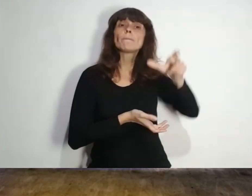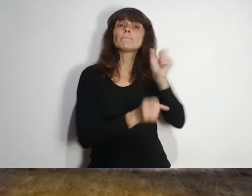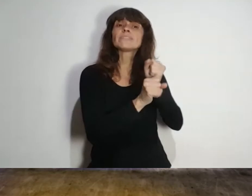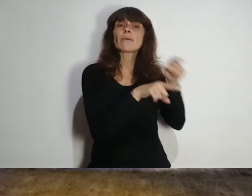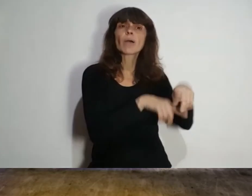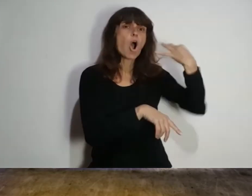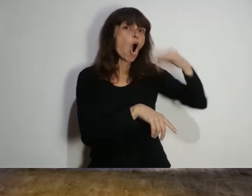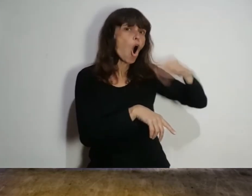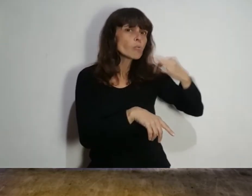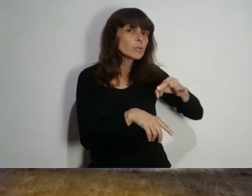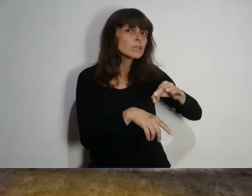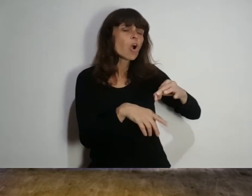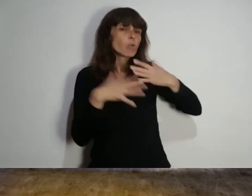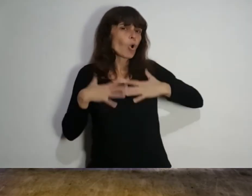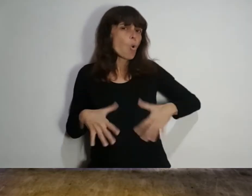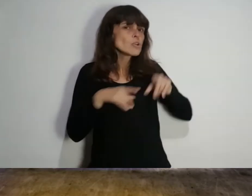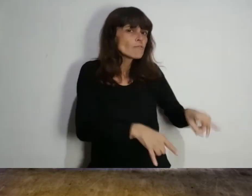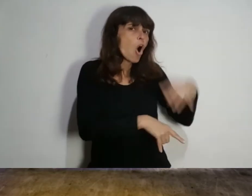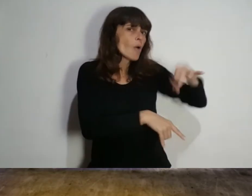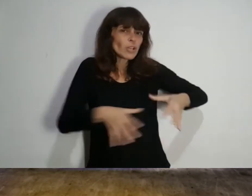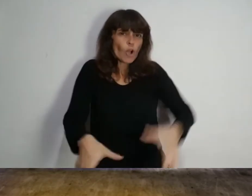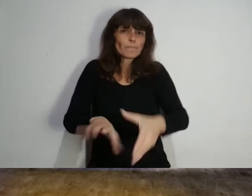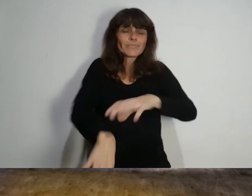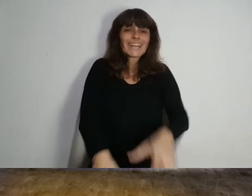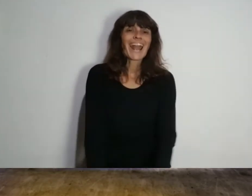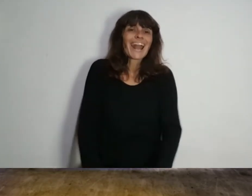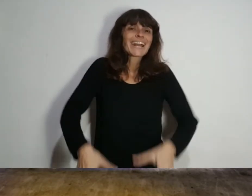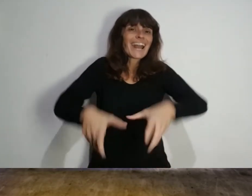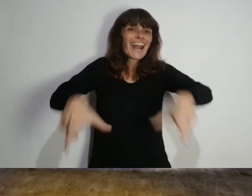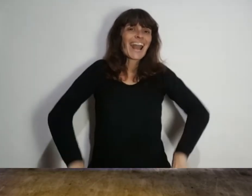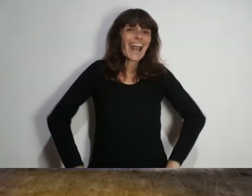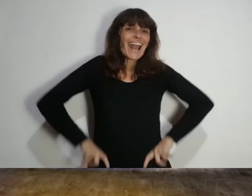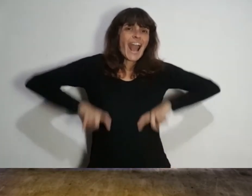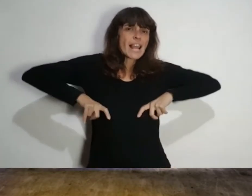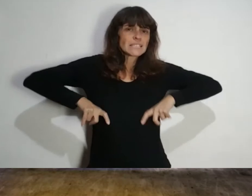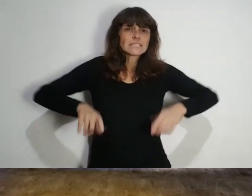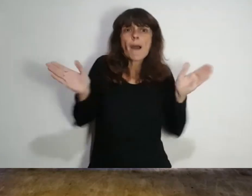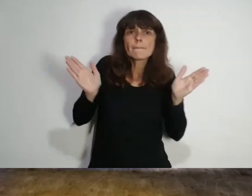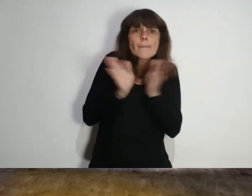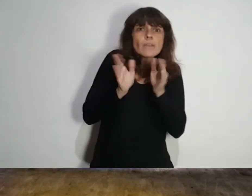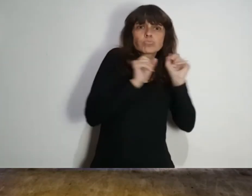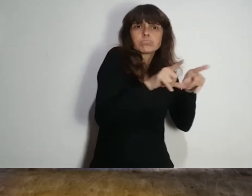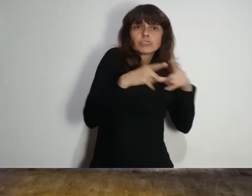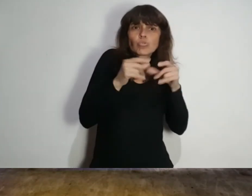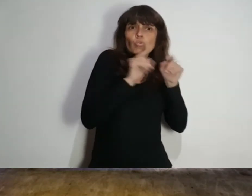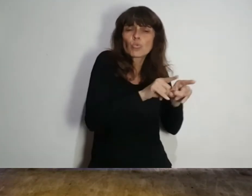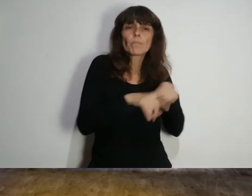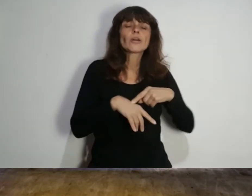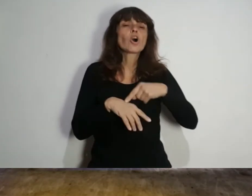a la que obligó a usar a modo de uniforme una calza de un talle menor al suyo. En su